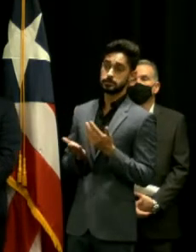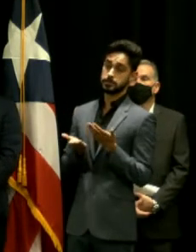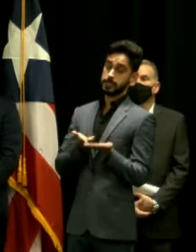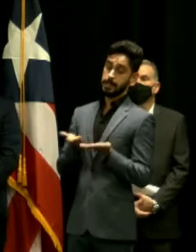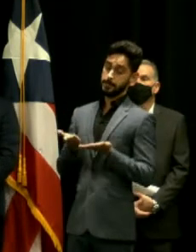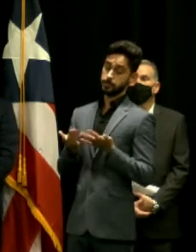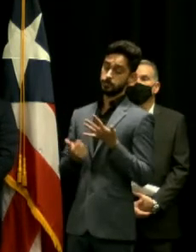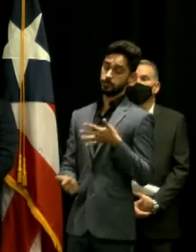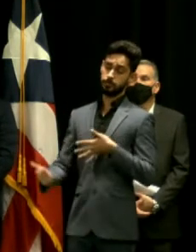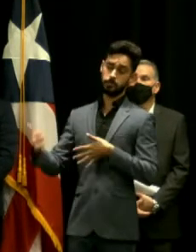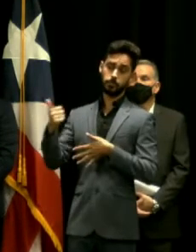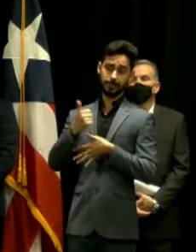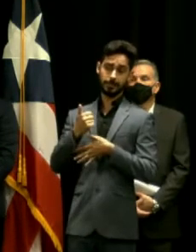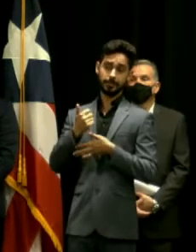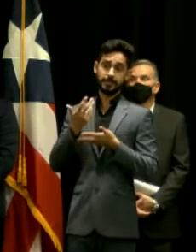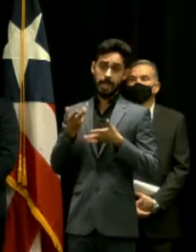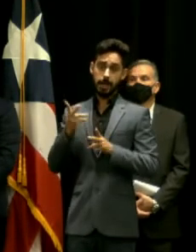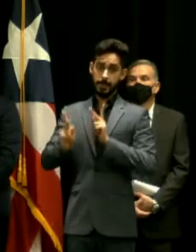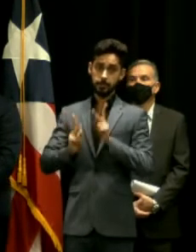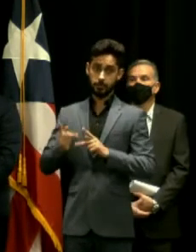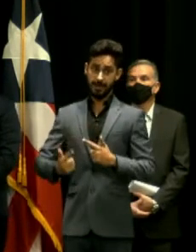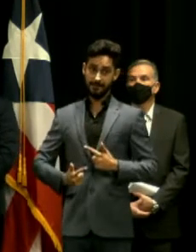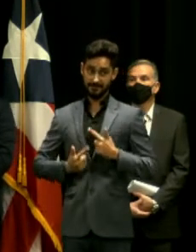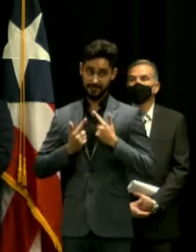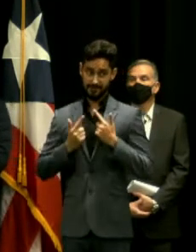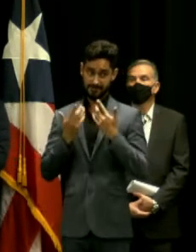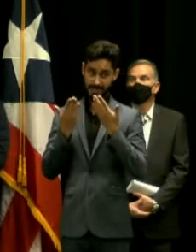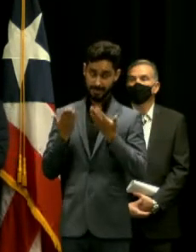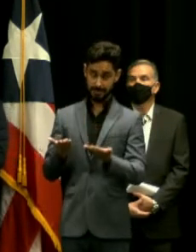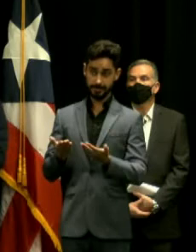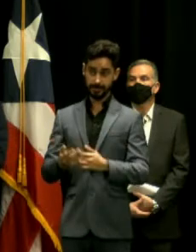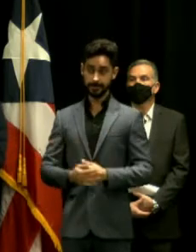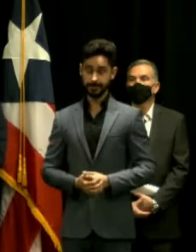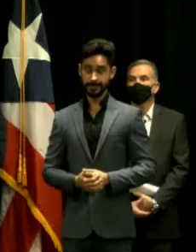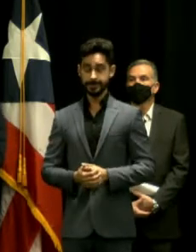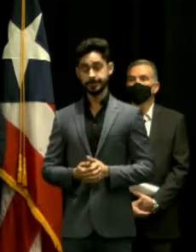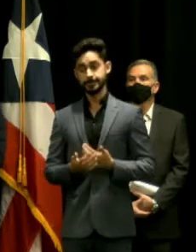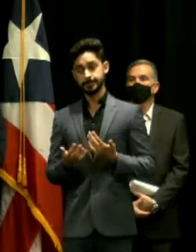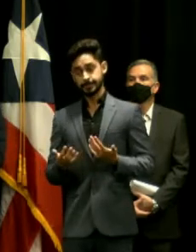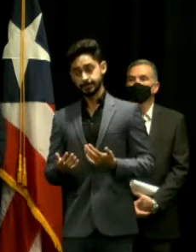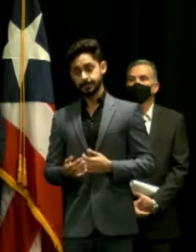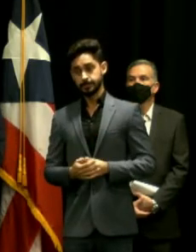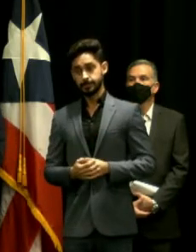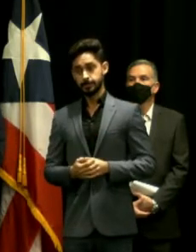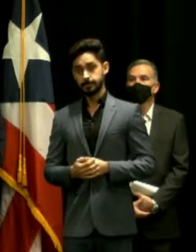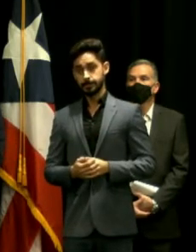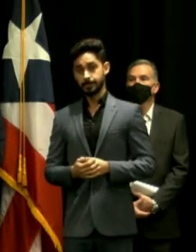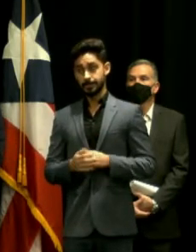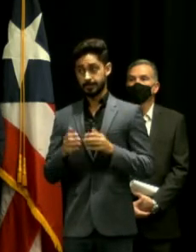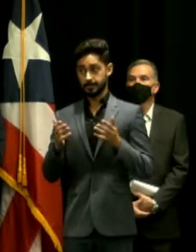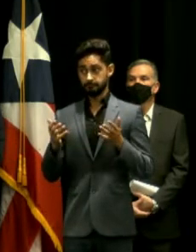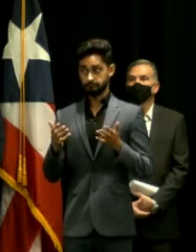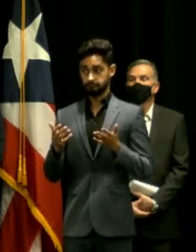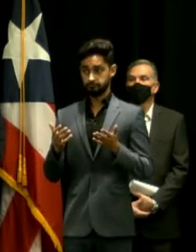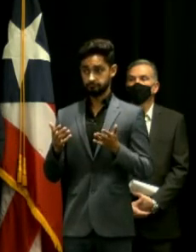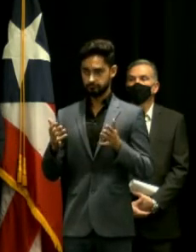para las personas que viven en Vieques este hospital ayude a promover el turismo médico